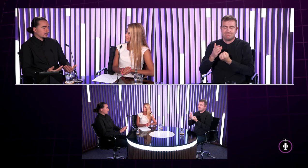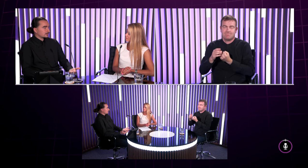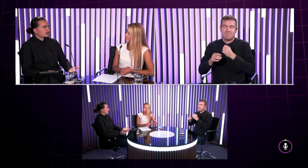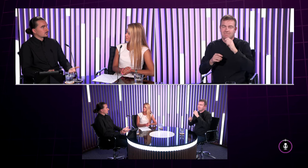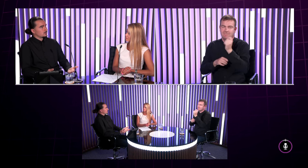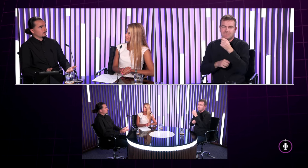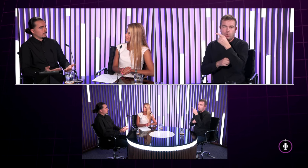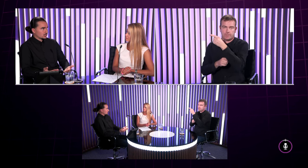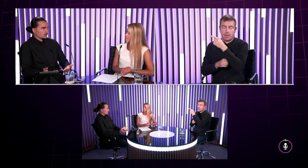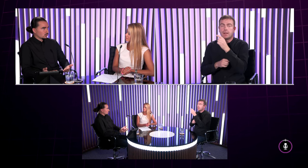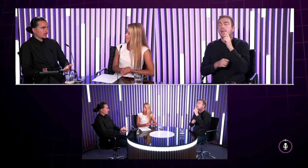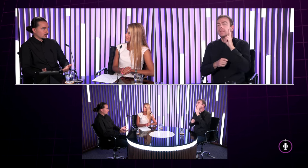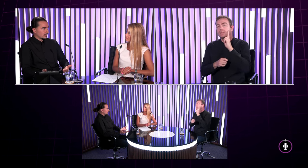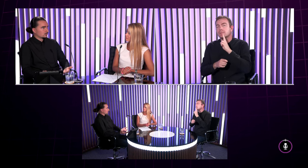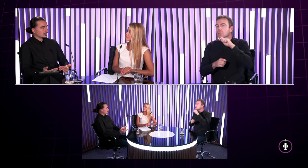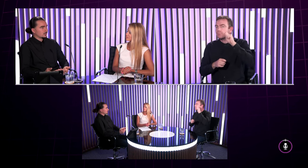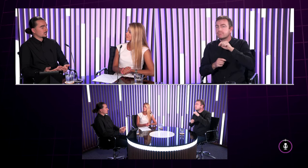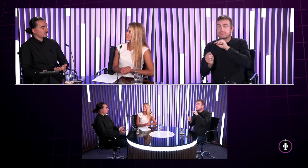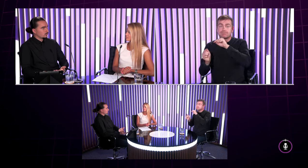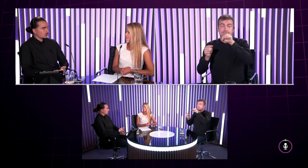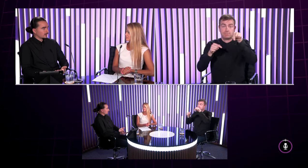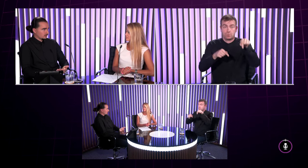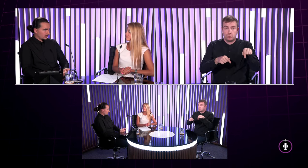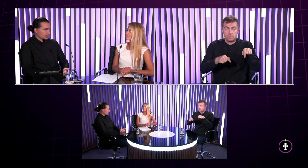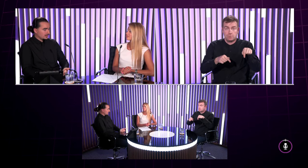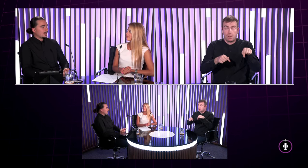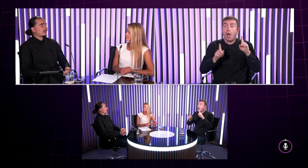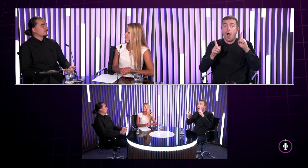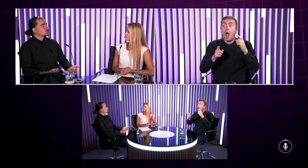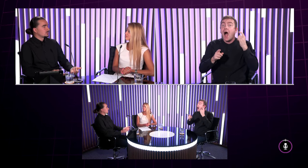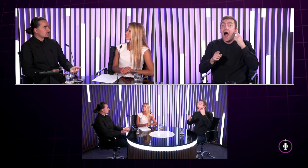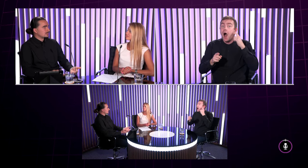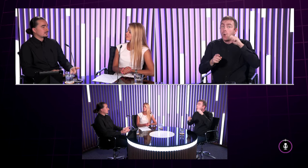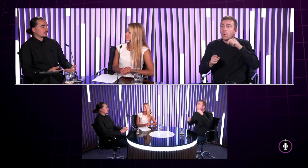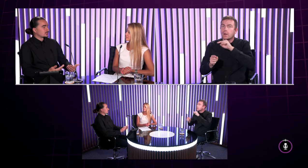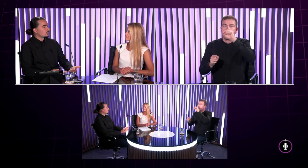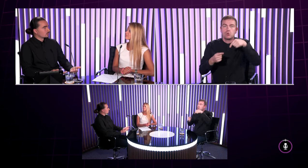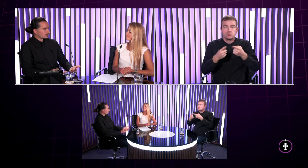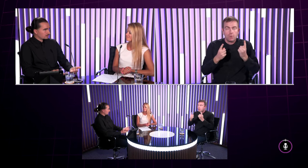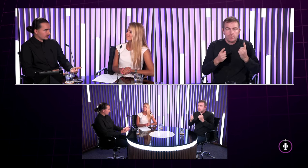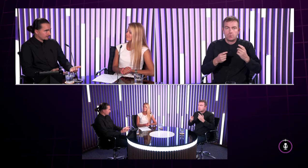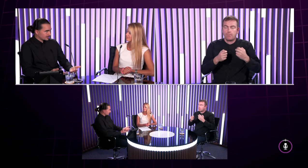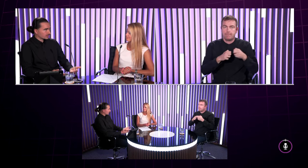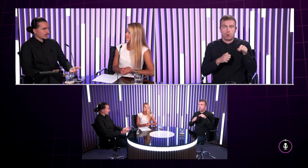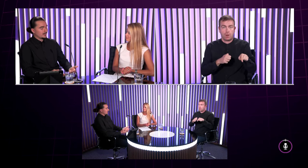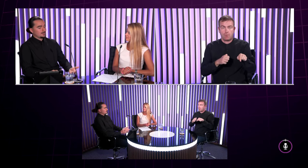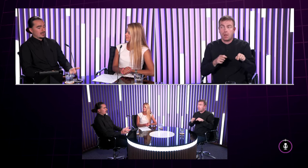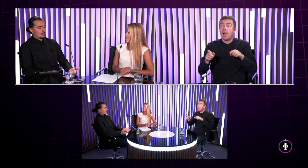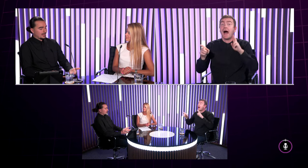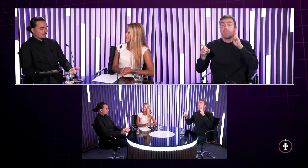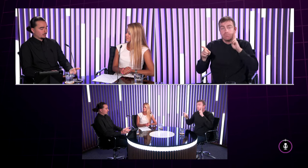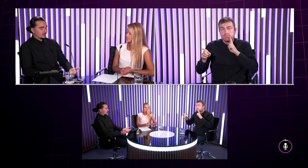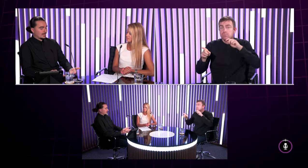na Slovensko a teraz si predstavte bežného človeka z Ukrajiny ktorý sem prišiel nevydel komunikovať tak to mal ťažké a nepočujúci ešte niekoľko násobne ťažšie